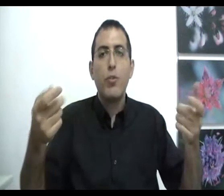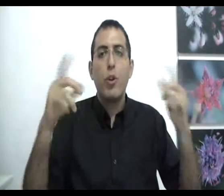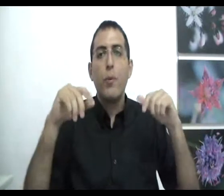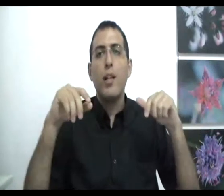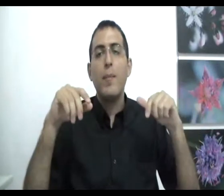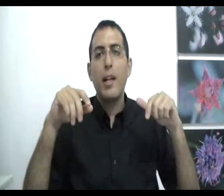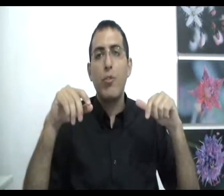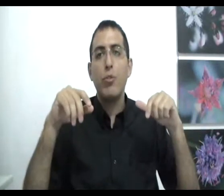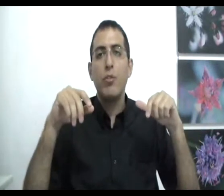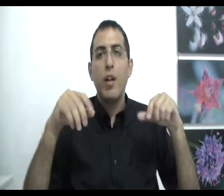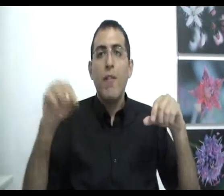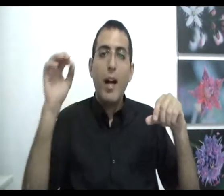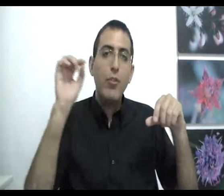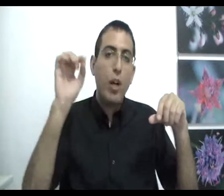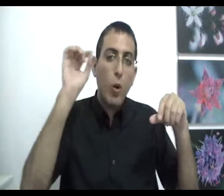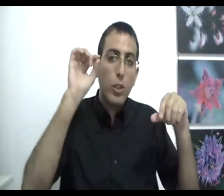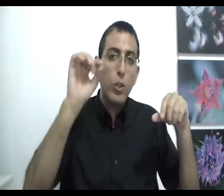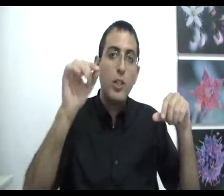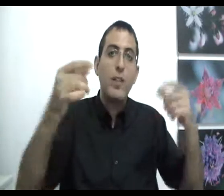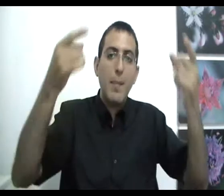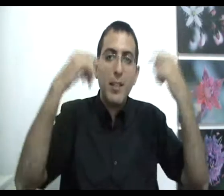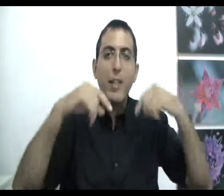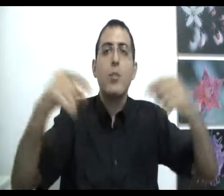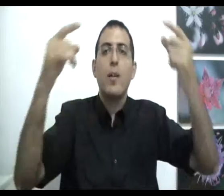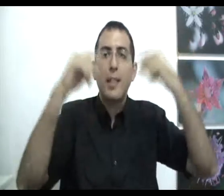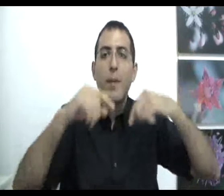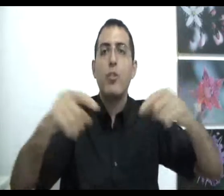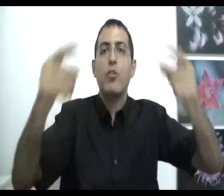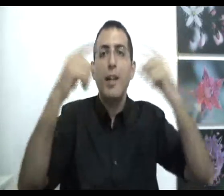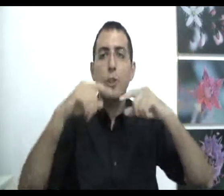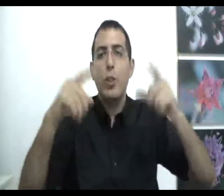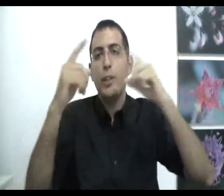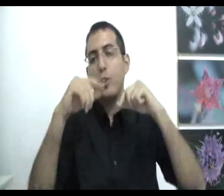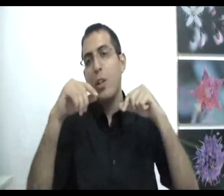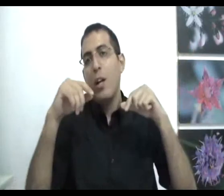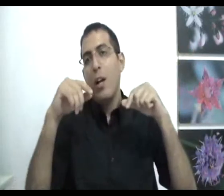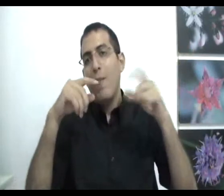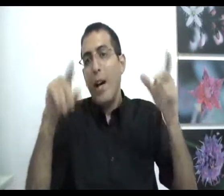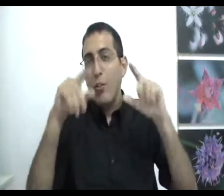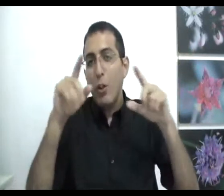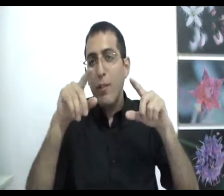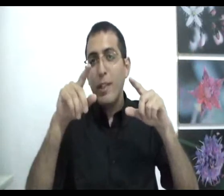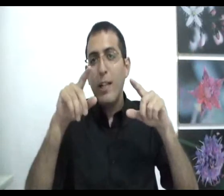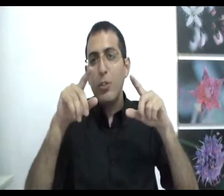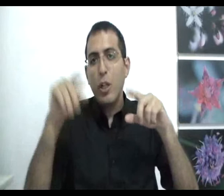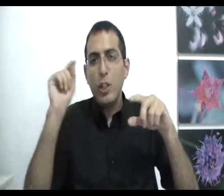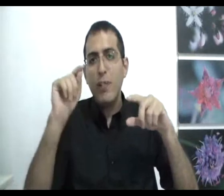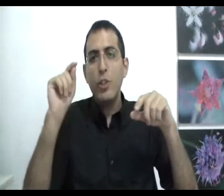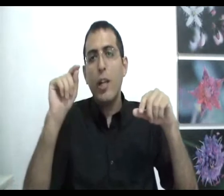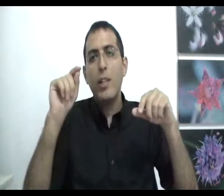שגרמות לאדם להרגיש טוב, ואחרי set OP ולמה הדבר הזה מן אדם הרגיש טוב מה השורש? ואחרי שתוכל ותדעי את השורש, עכשיו תשאר לך